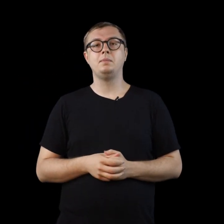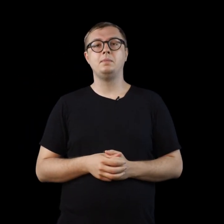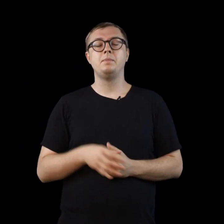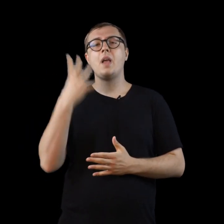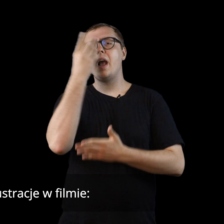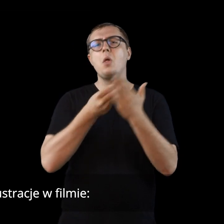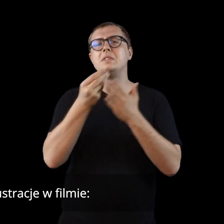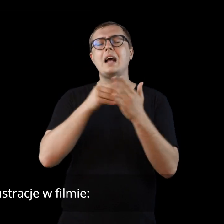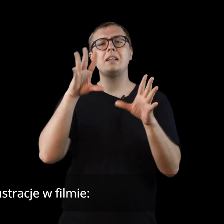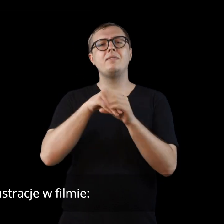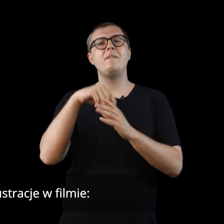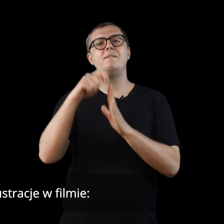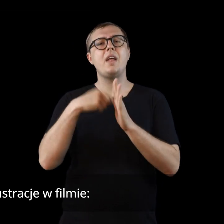Ilustracje w filmie